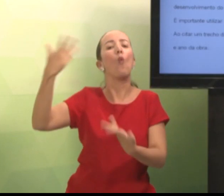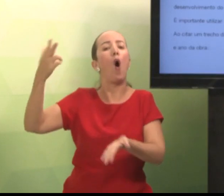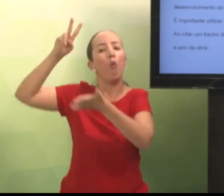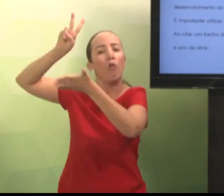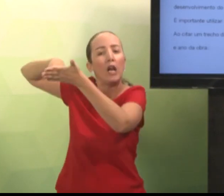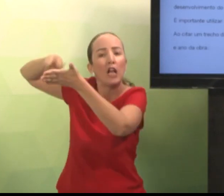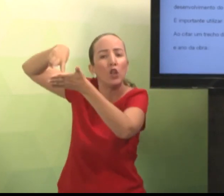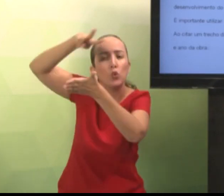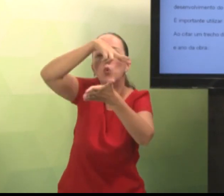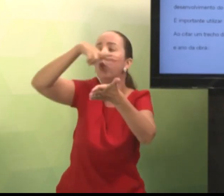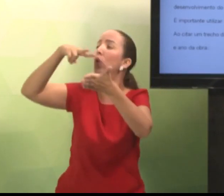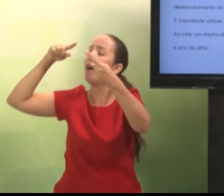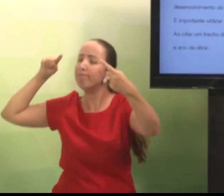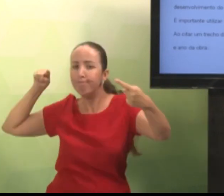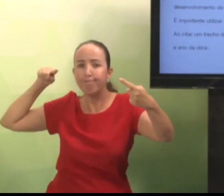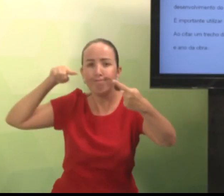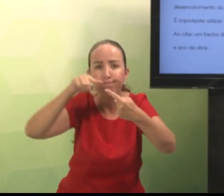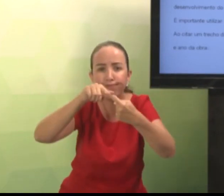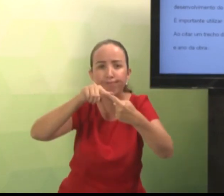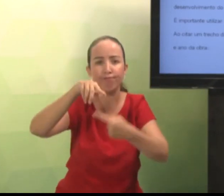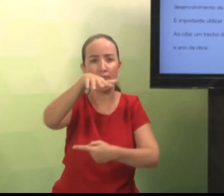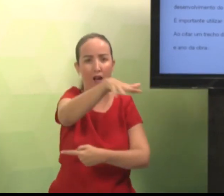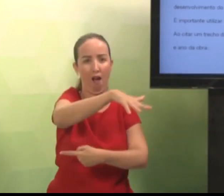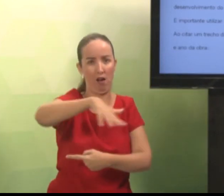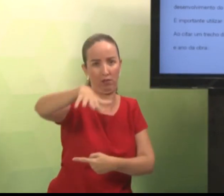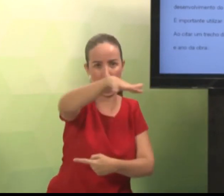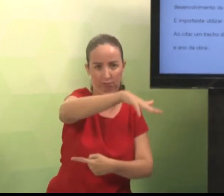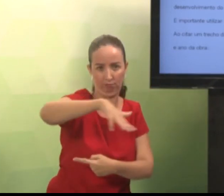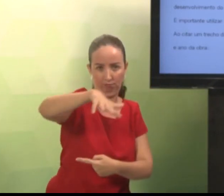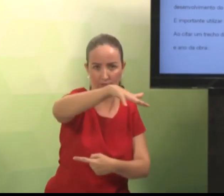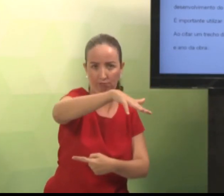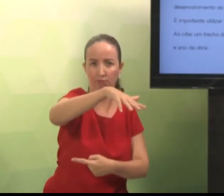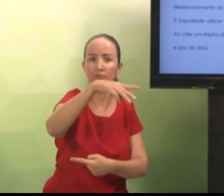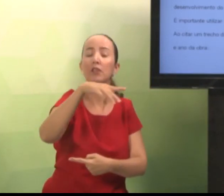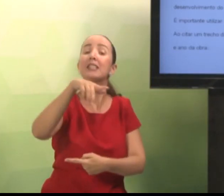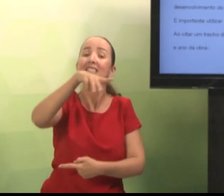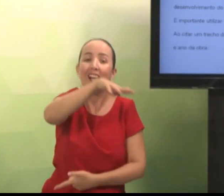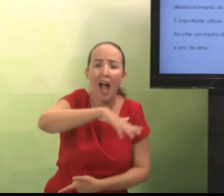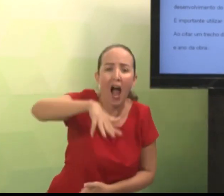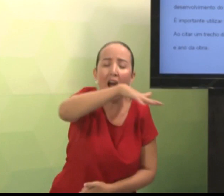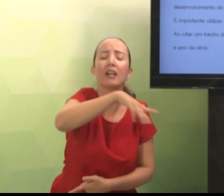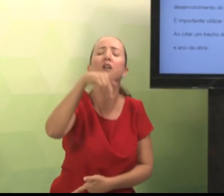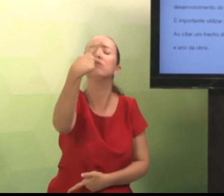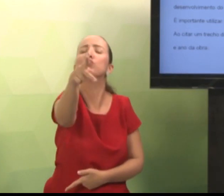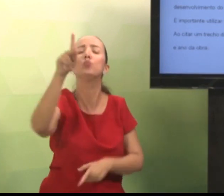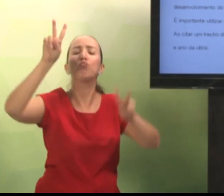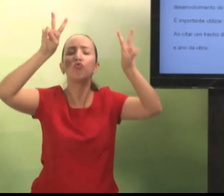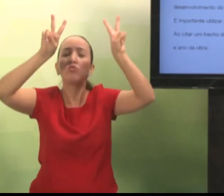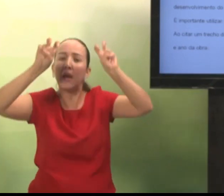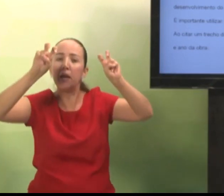apresente os materiais lidos. Que vão de encontro com a sua proposta.